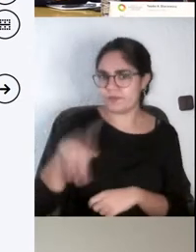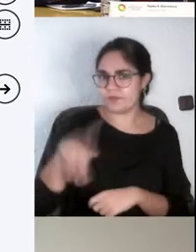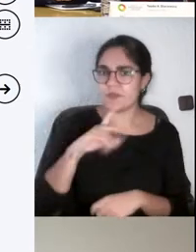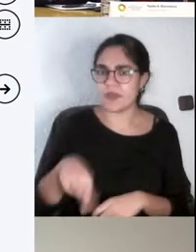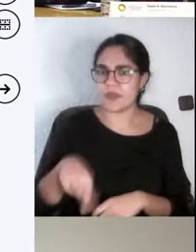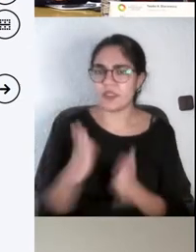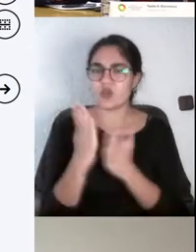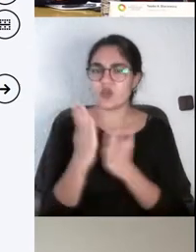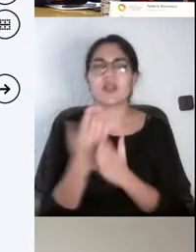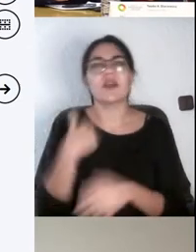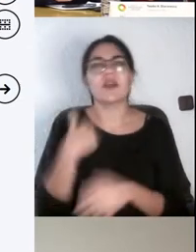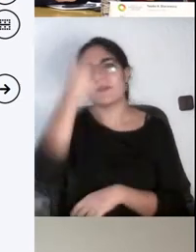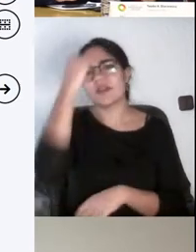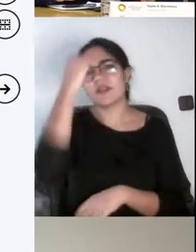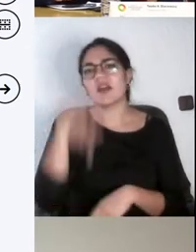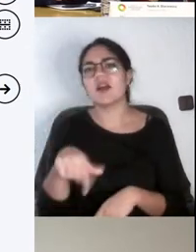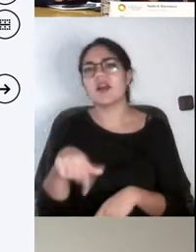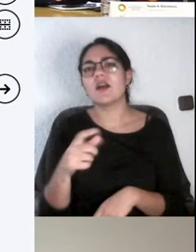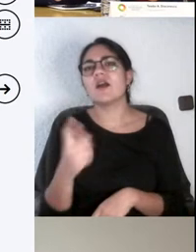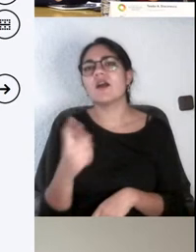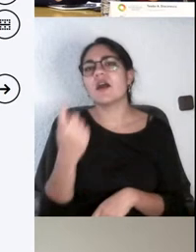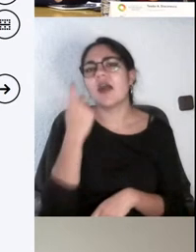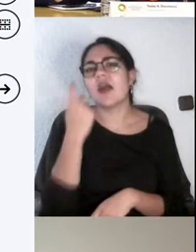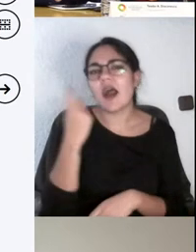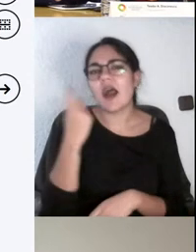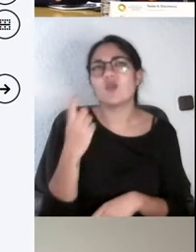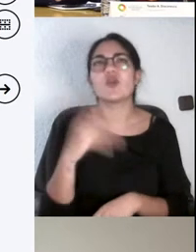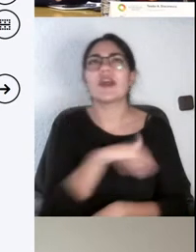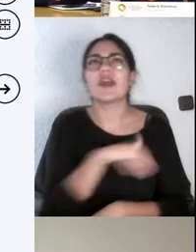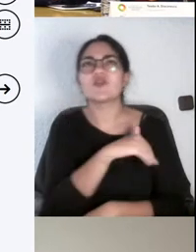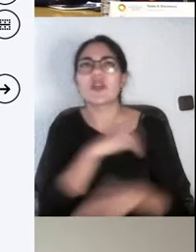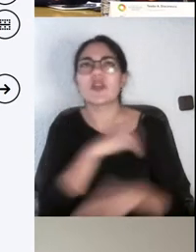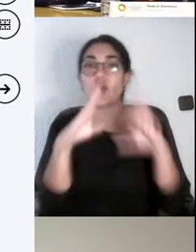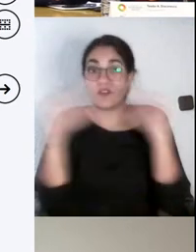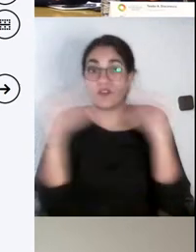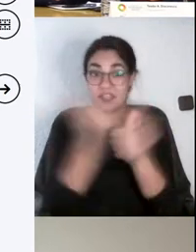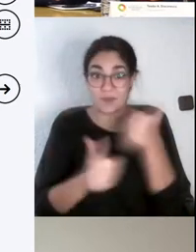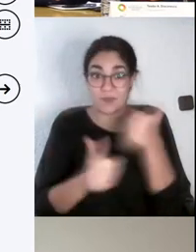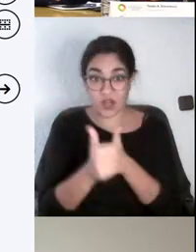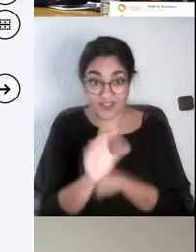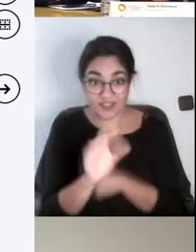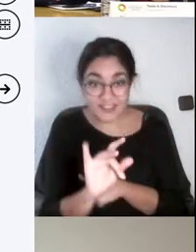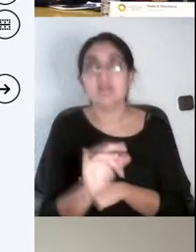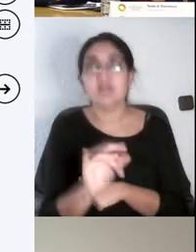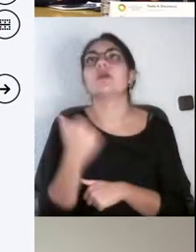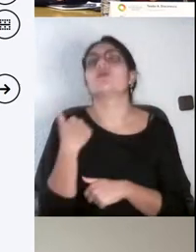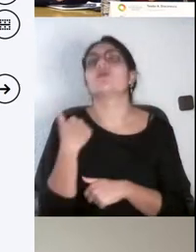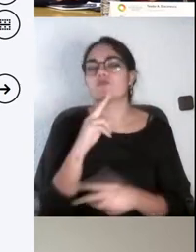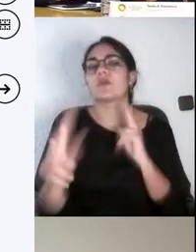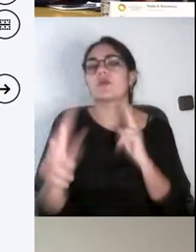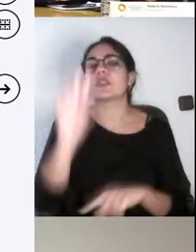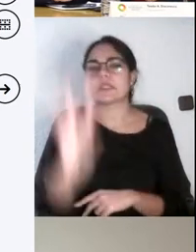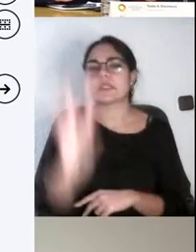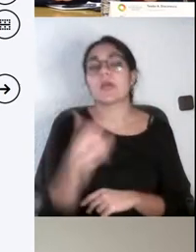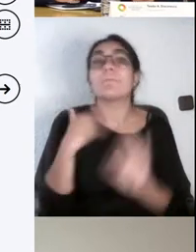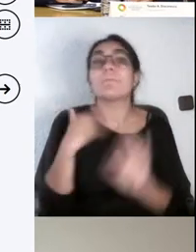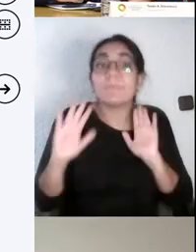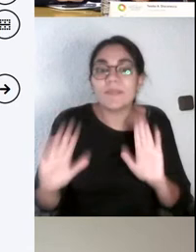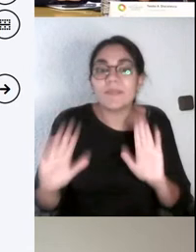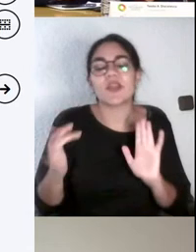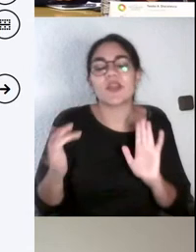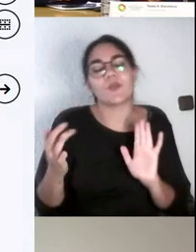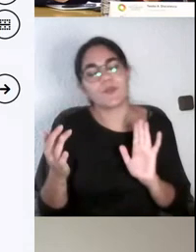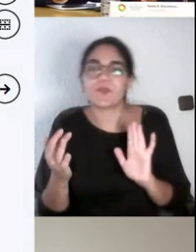una prioridad para los estudiantes. Creo que sí, pero con matices. O sea, la universidad al final